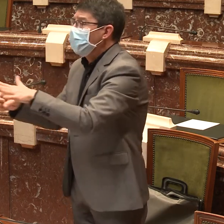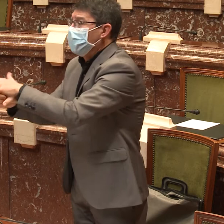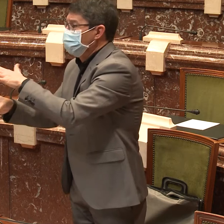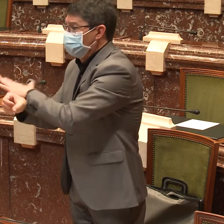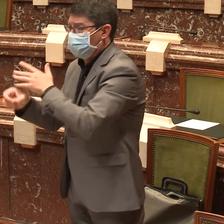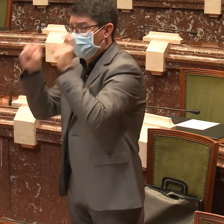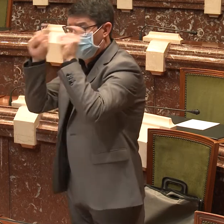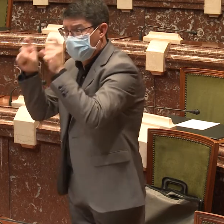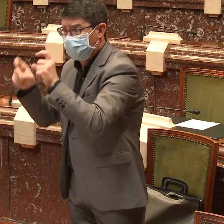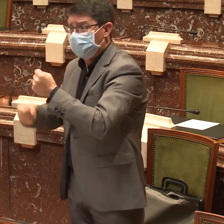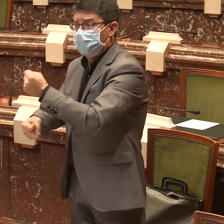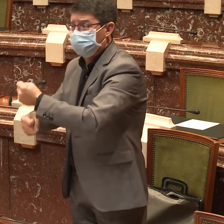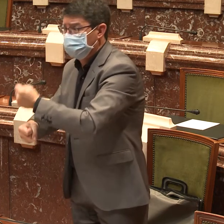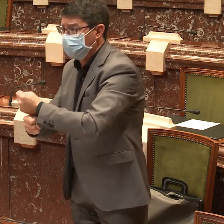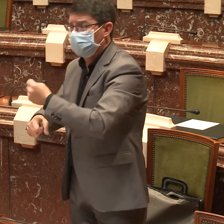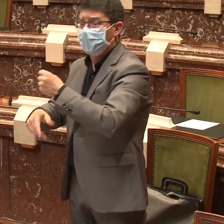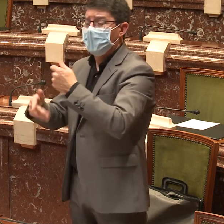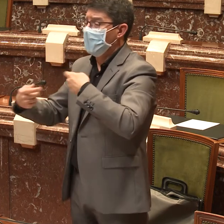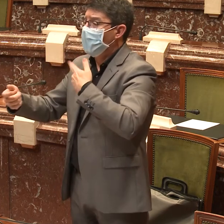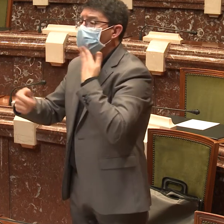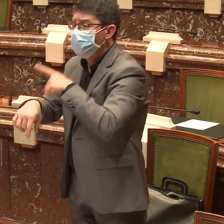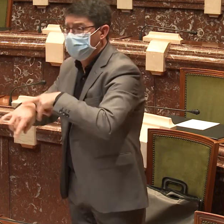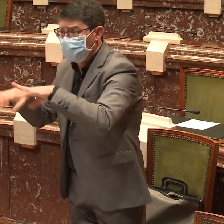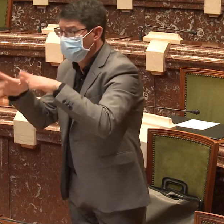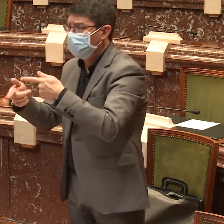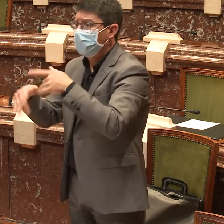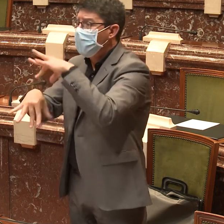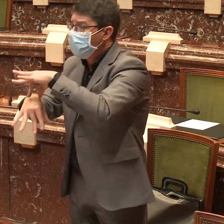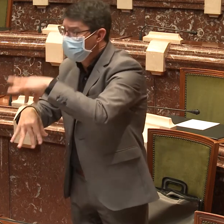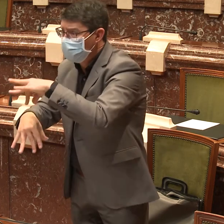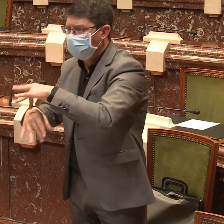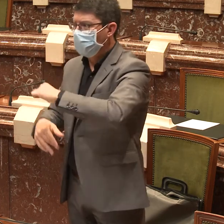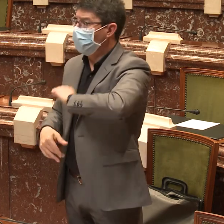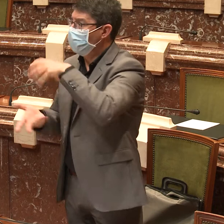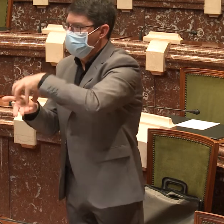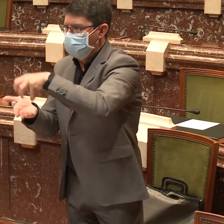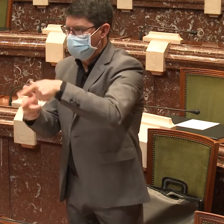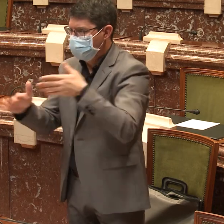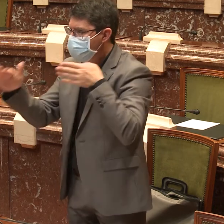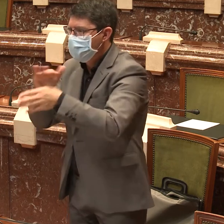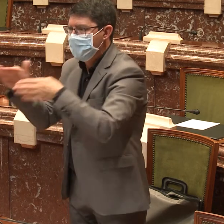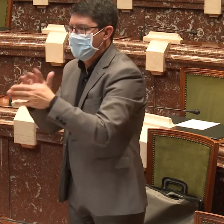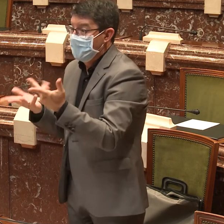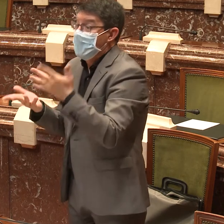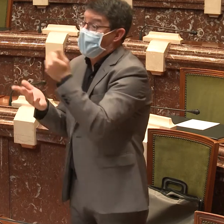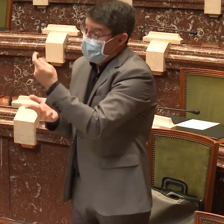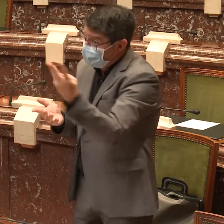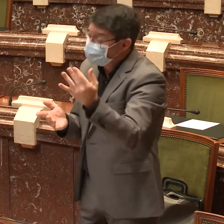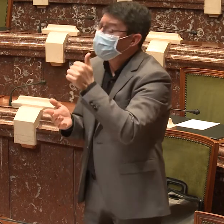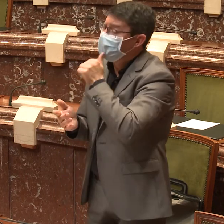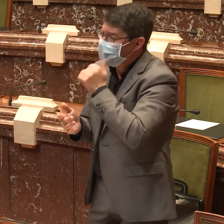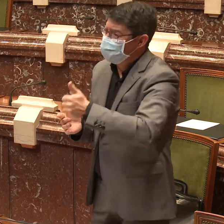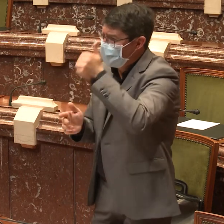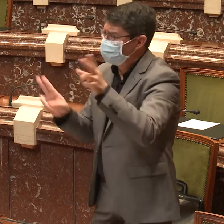hacia 300 personas sordas y sus familias y vamos desbordados porque muchas veces tenemos que